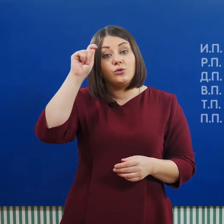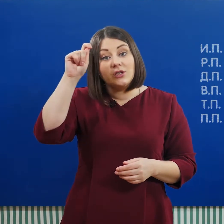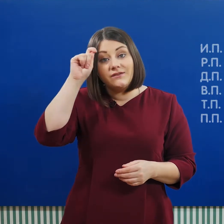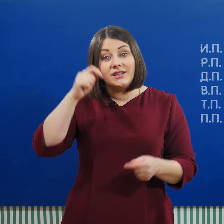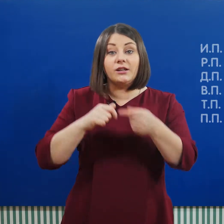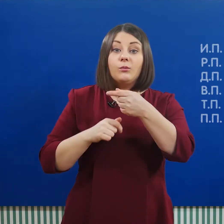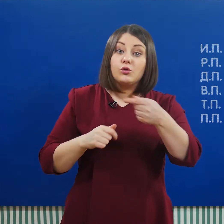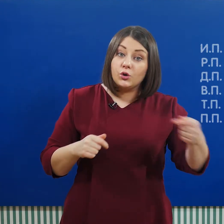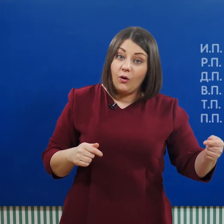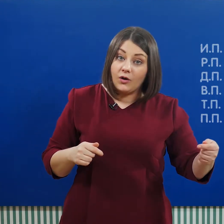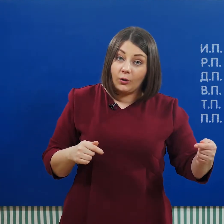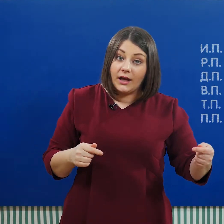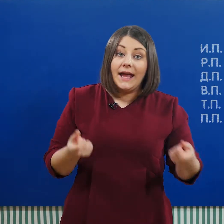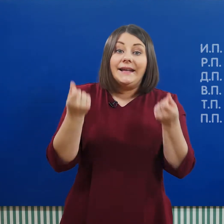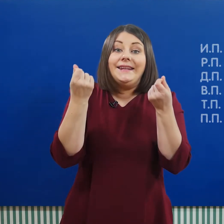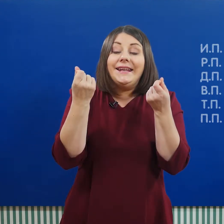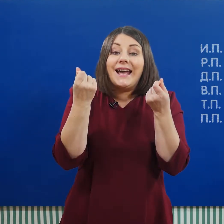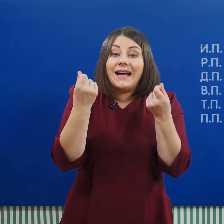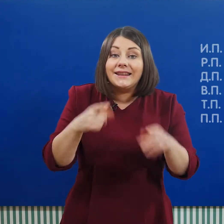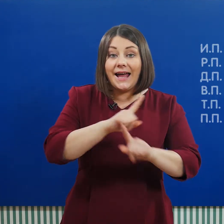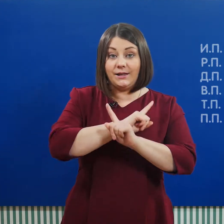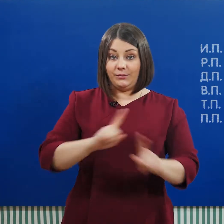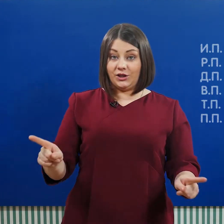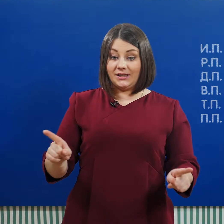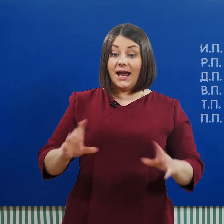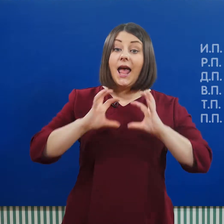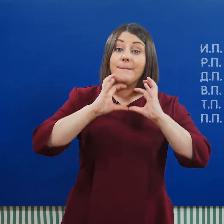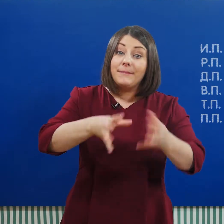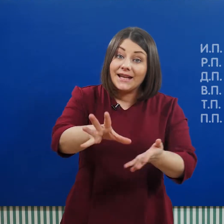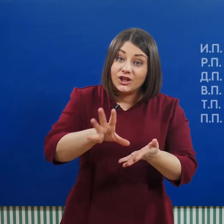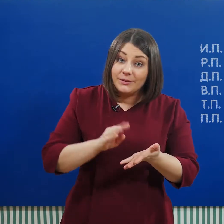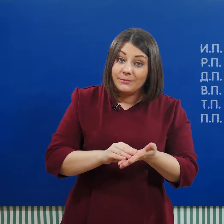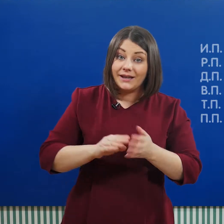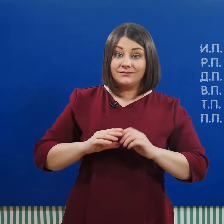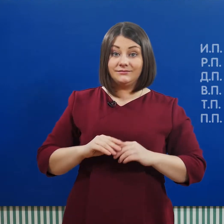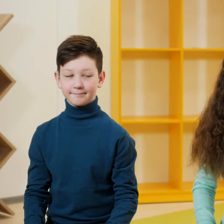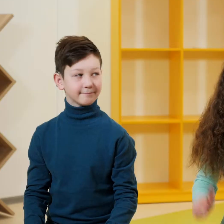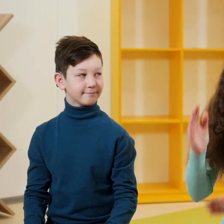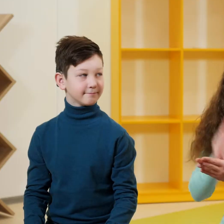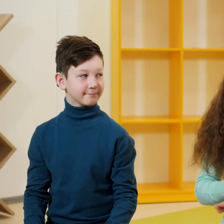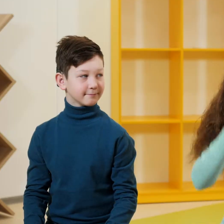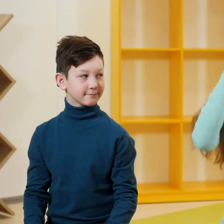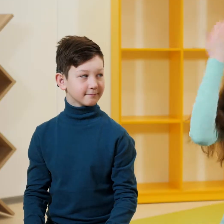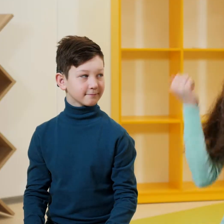существительных мужского рода никогда не пишется мяч, например. Есть ночь.